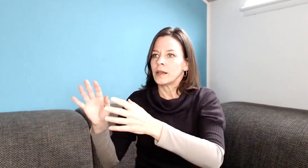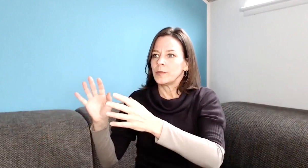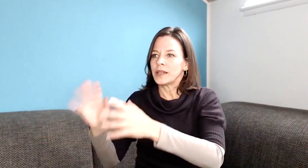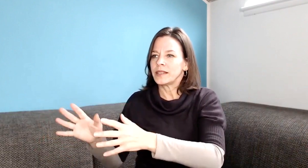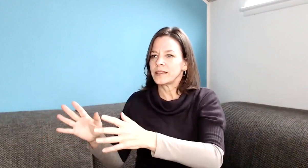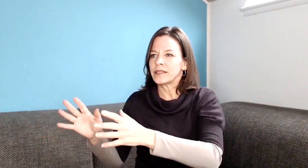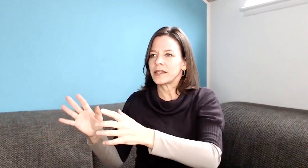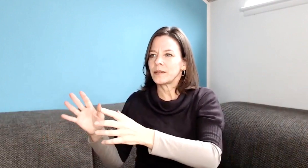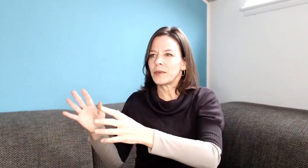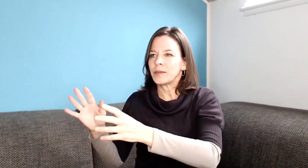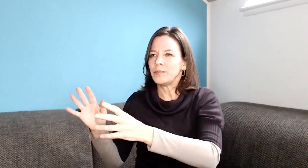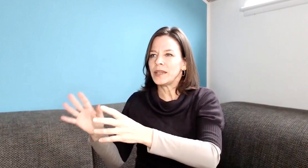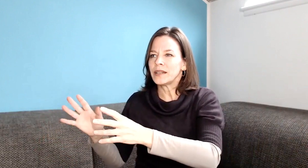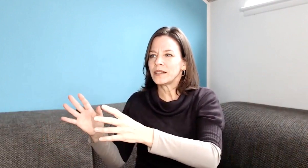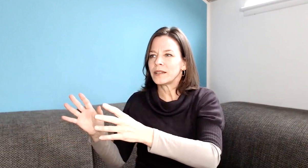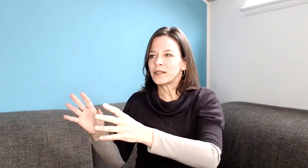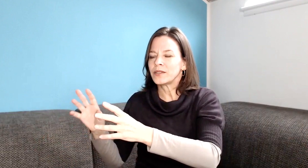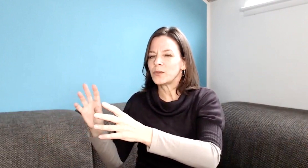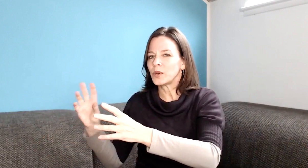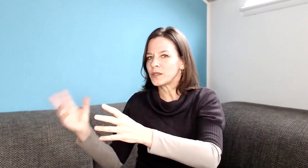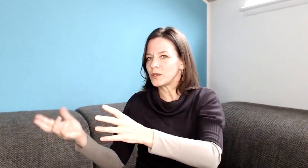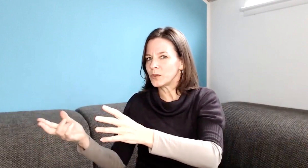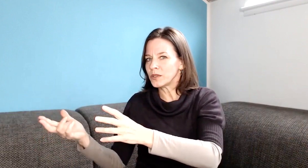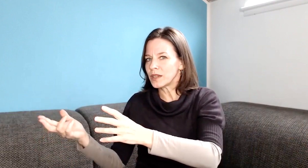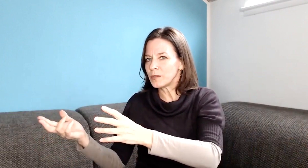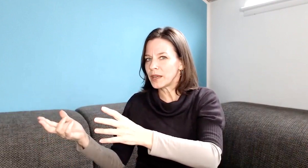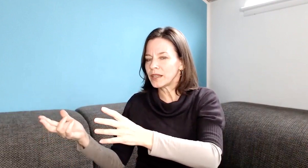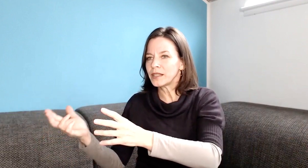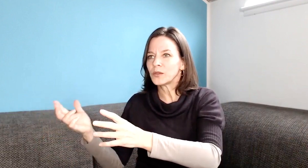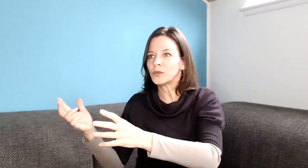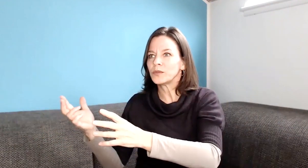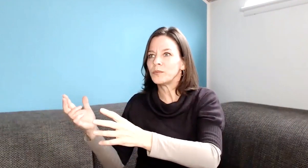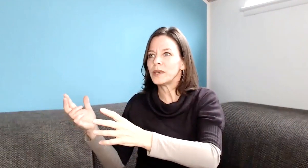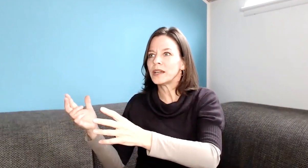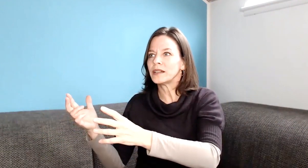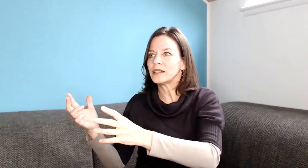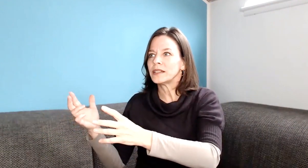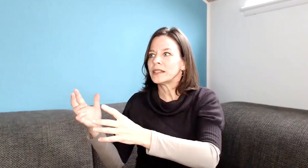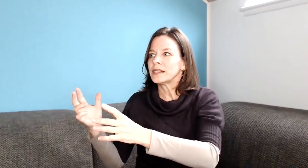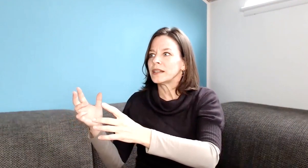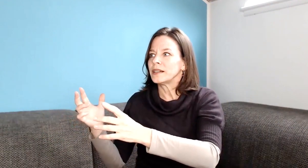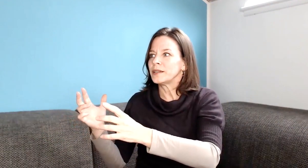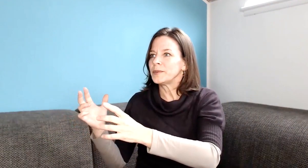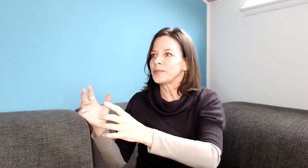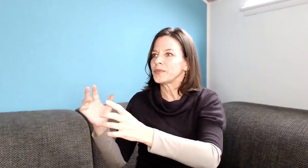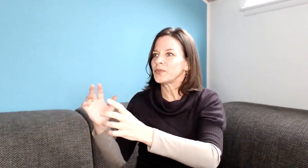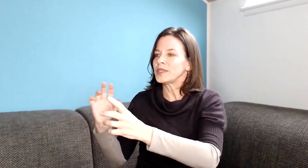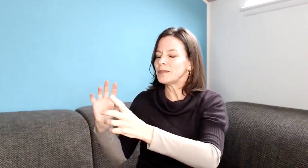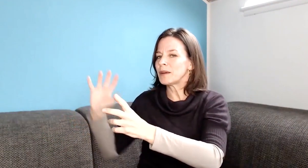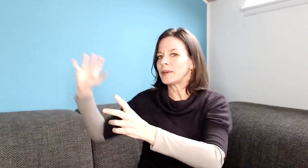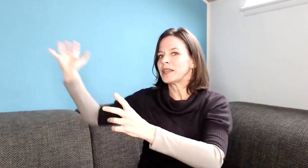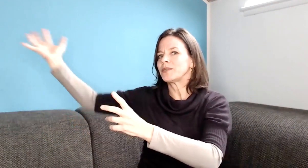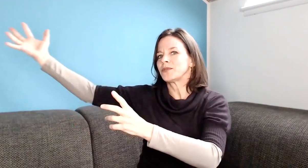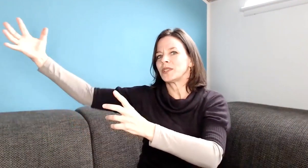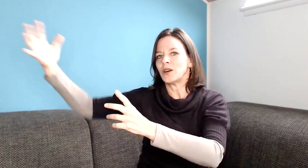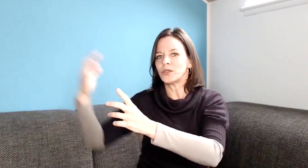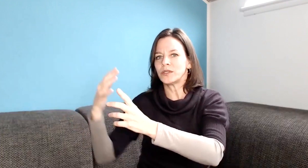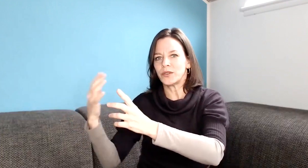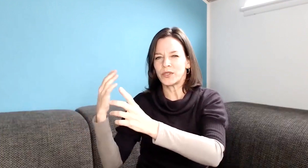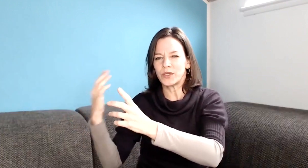Bei der 6 ist es dann aber mehr situationsabhängig und mehr von dem abhängig, was von außen auf sie